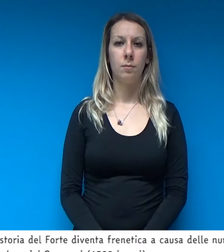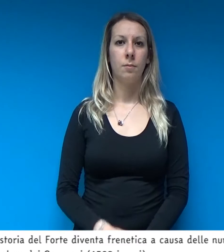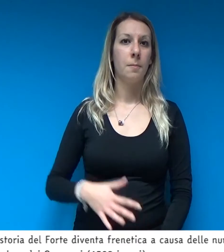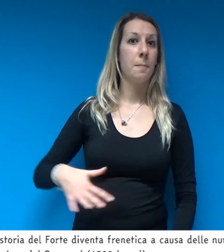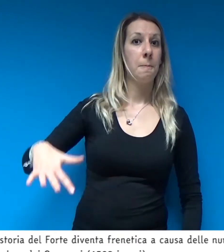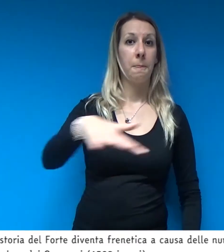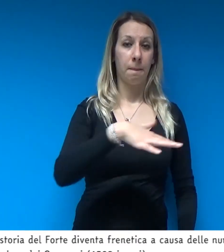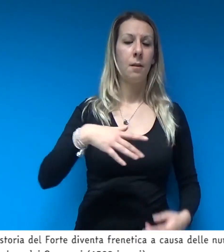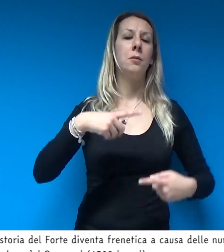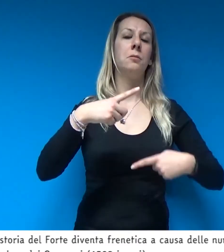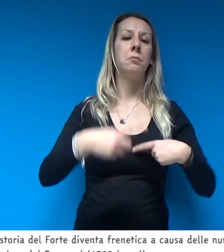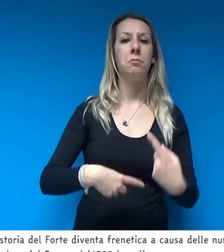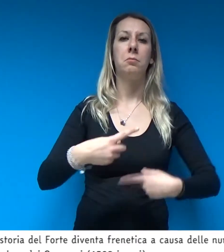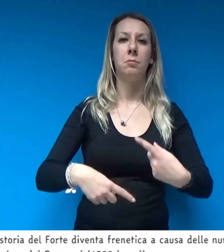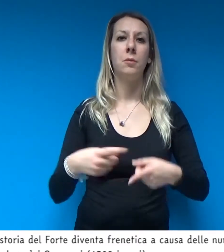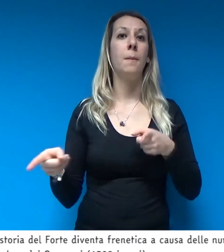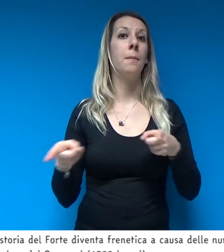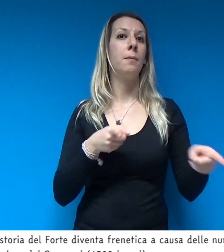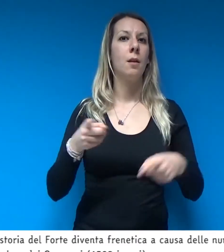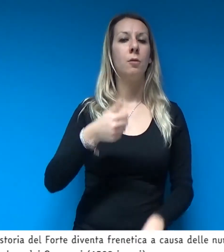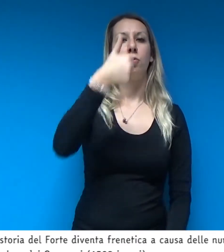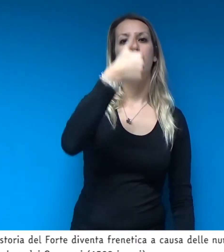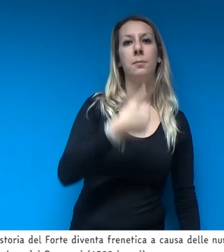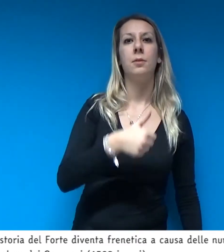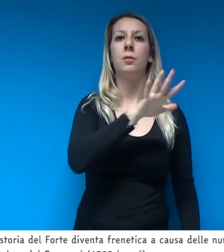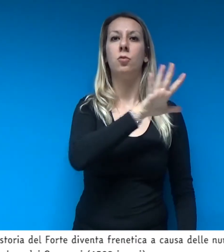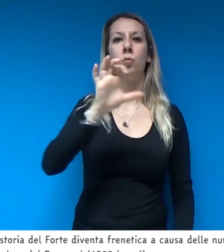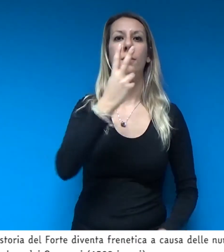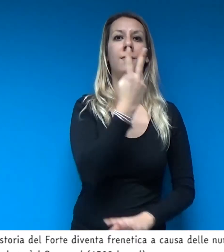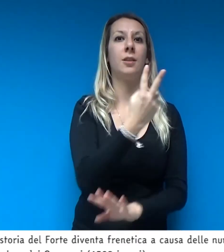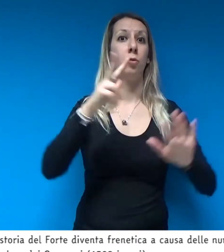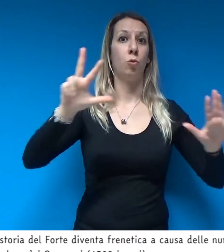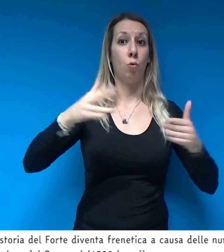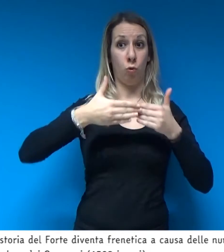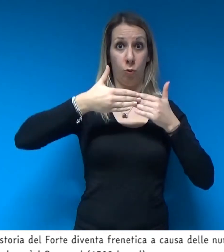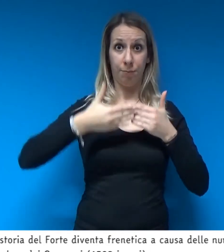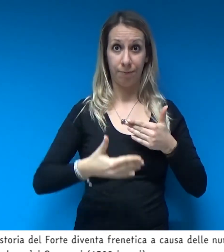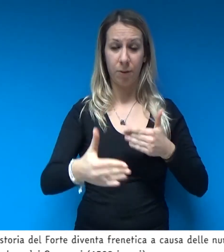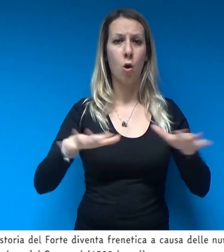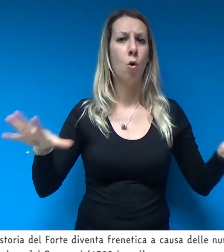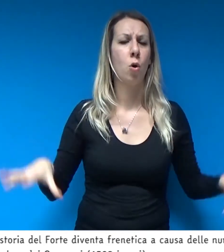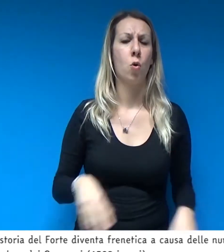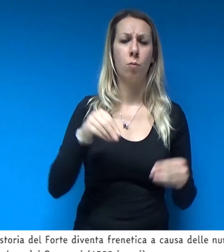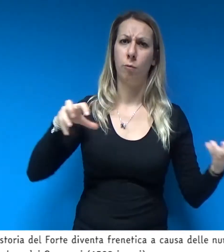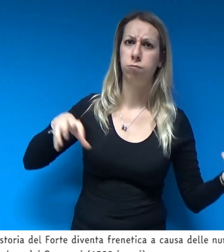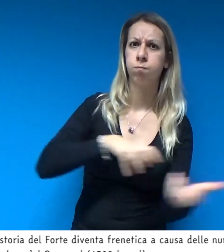successivamente la storia del forte diventa frenetica a causa delle numerose